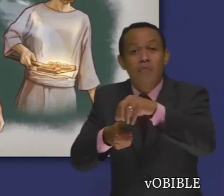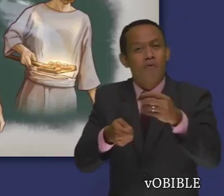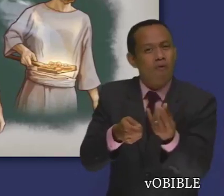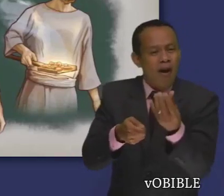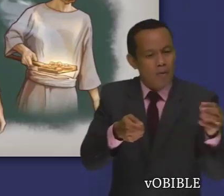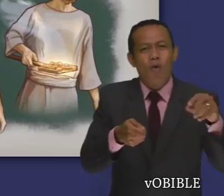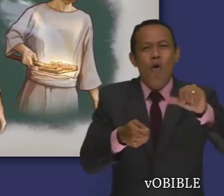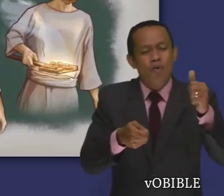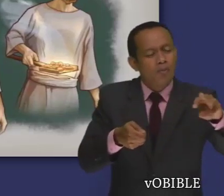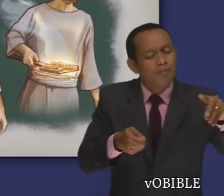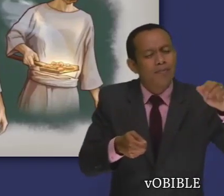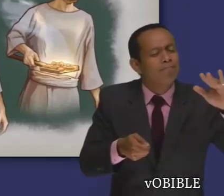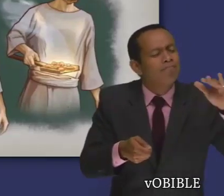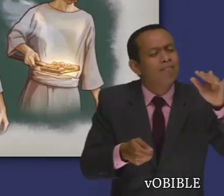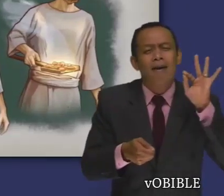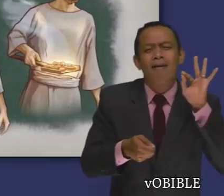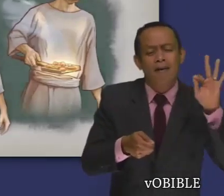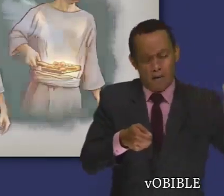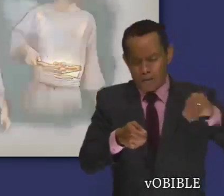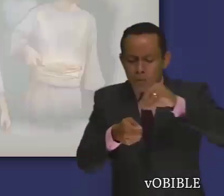fuego o incienso no autorizado.